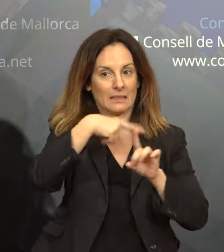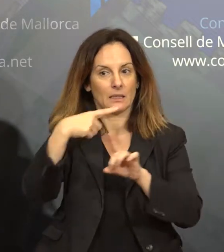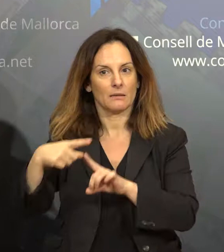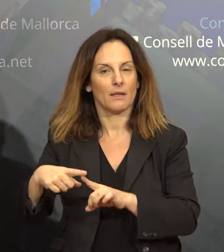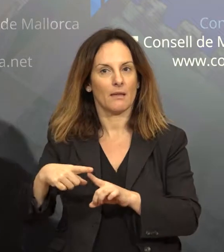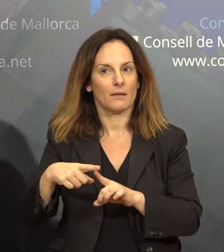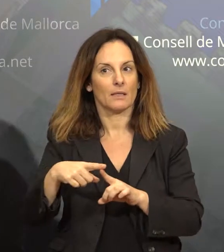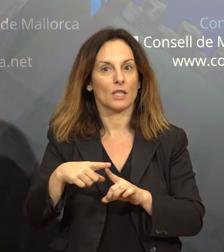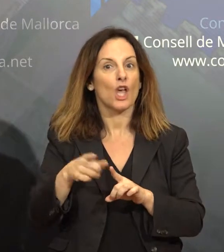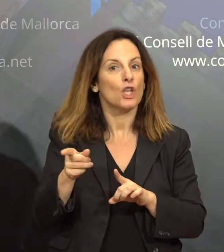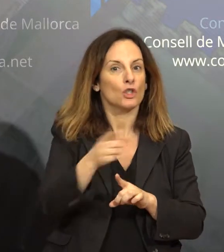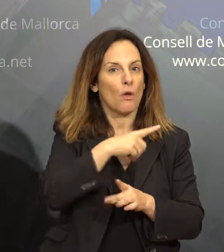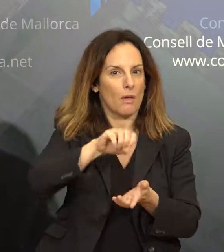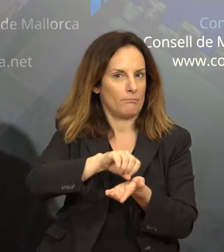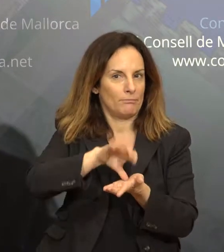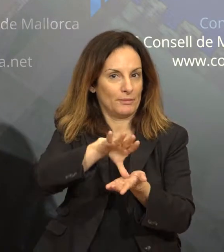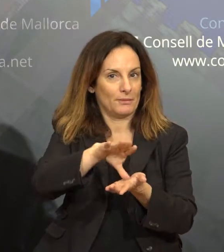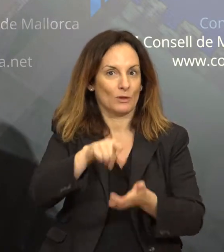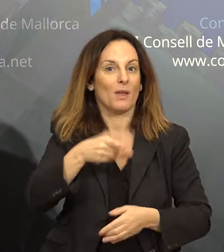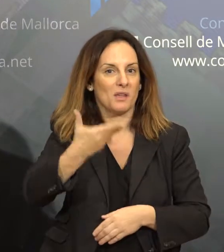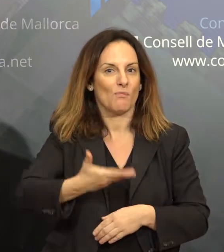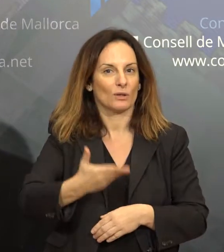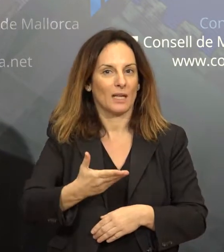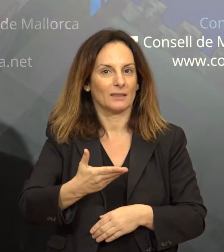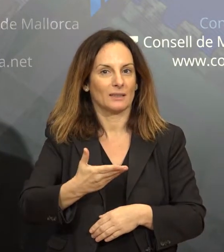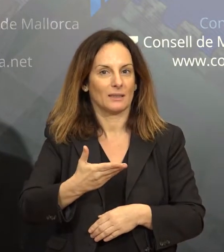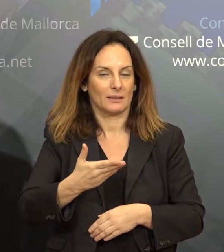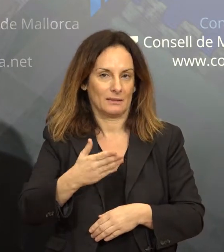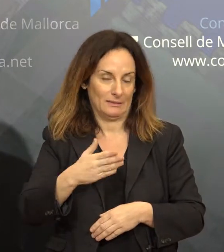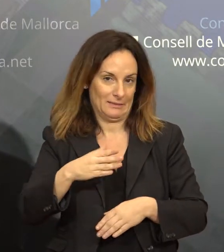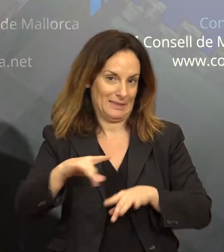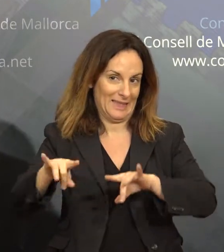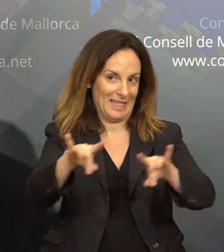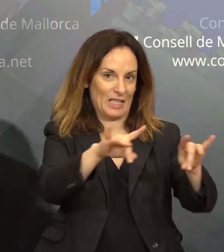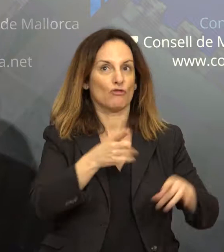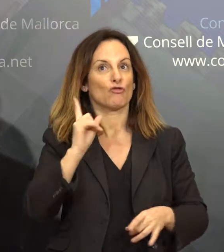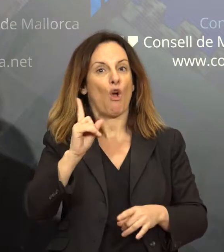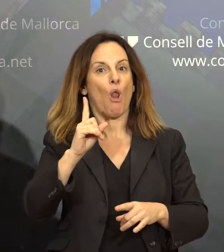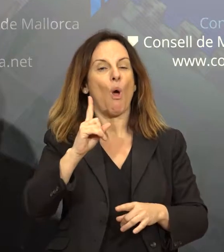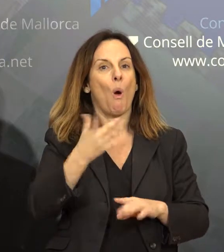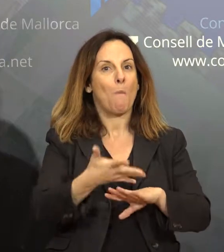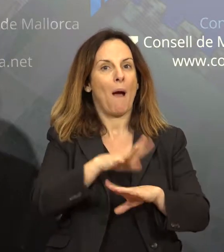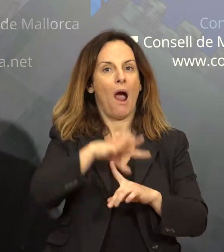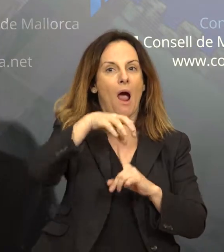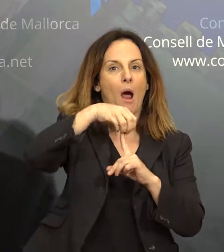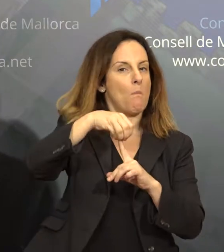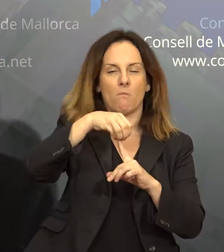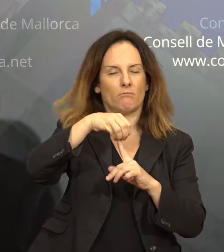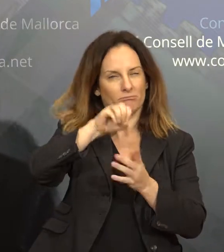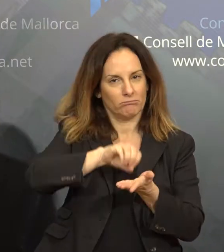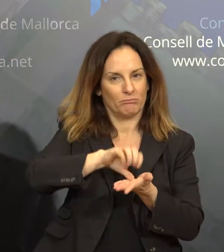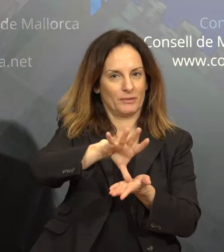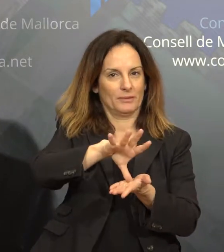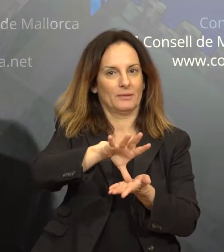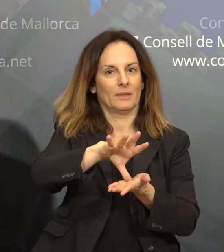que vull resaltar, descentralitzades territorialment xerrant, sortirem de Palma, estem